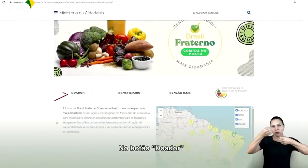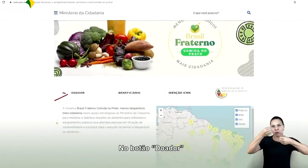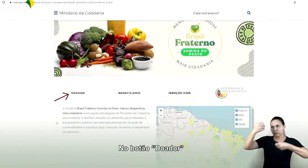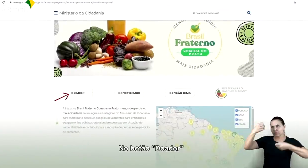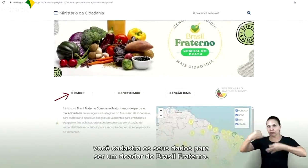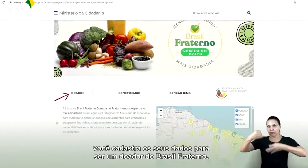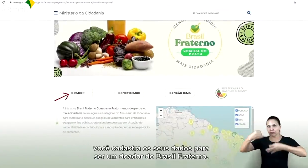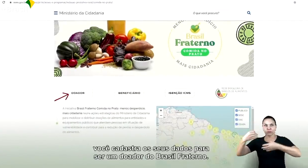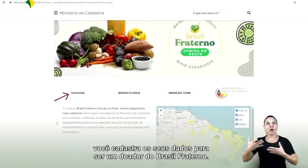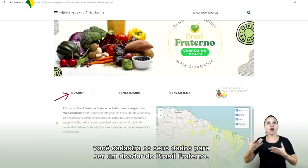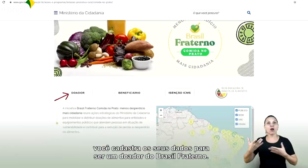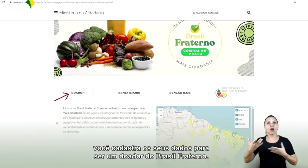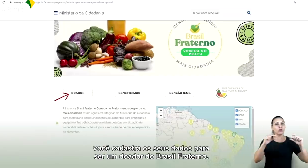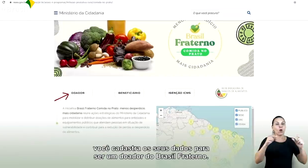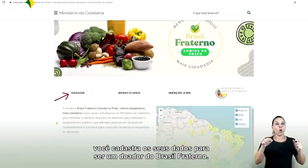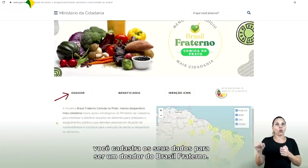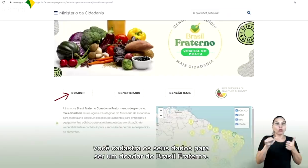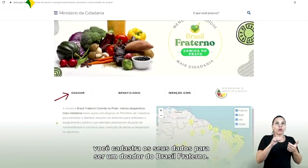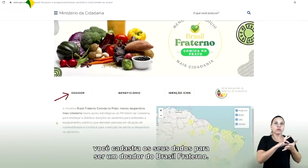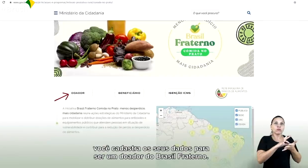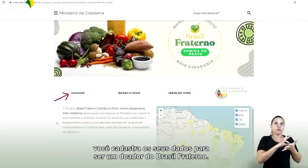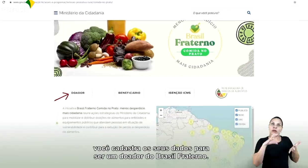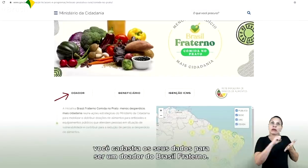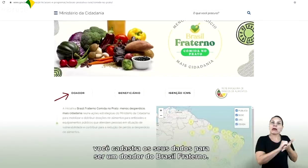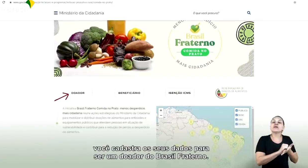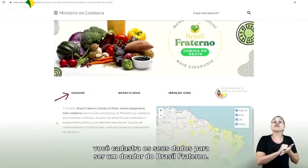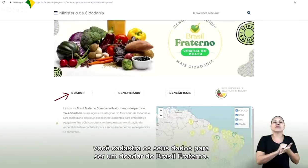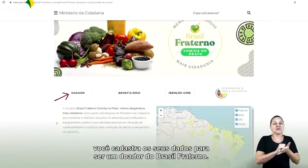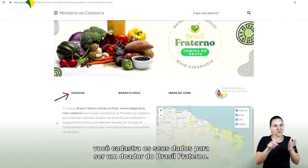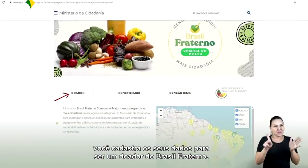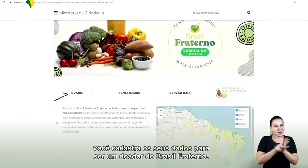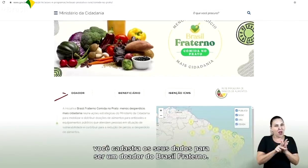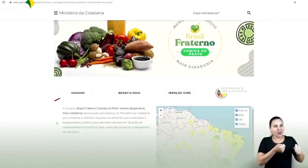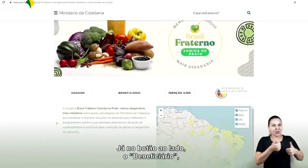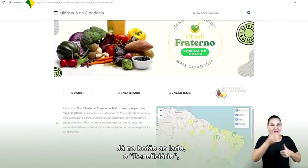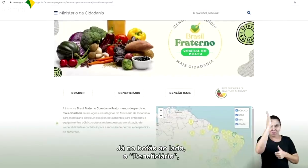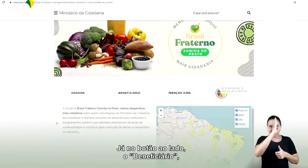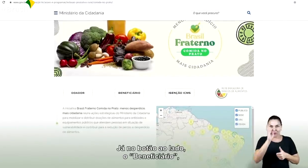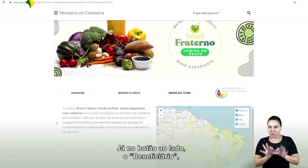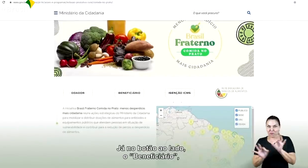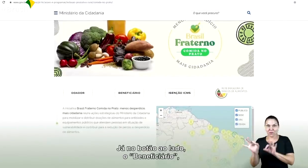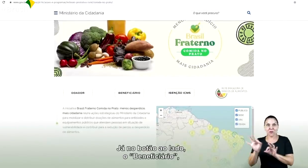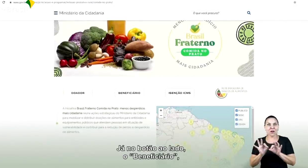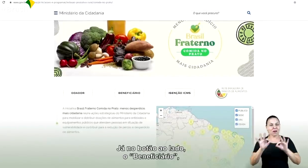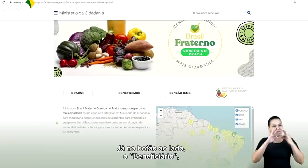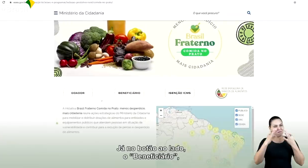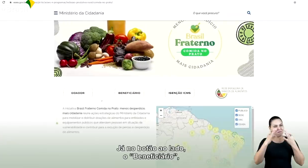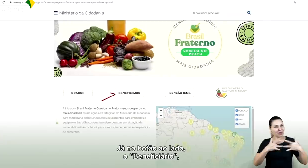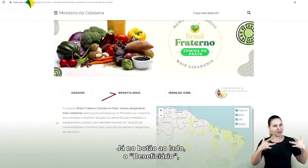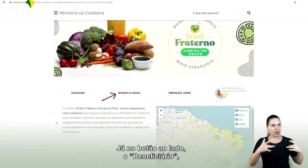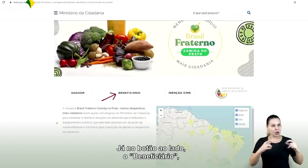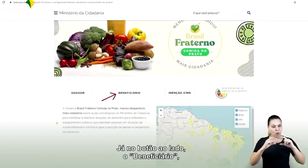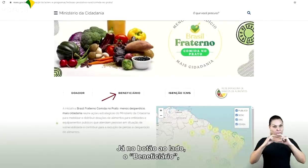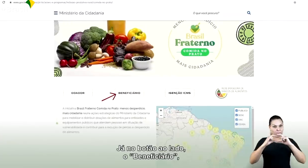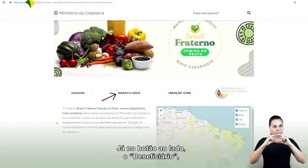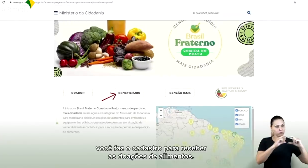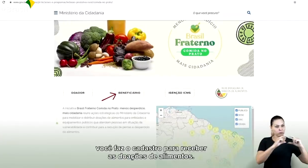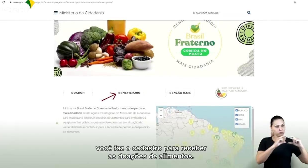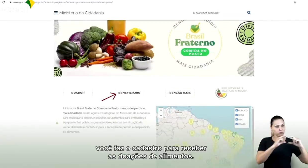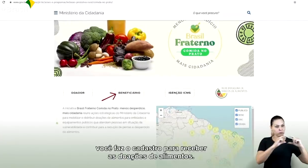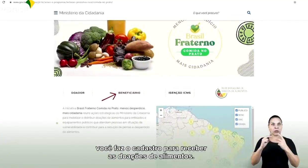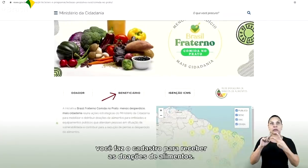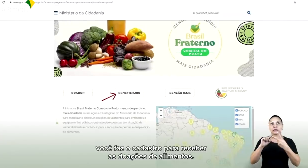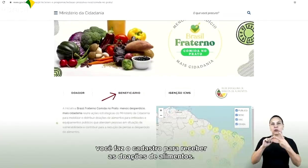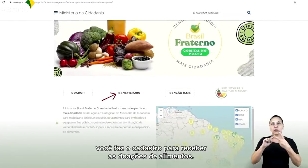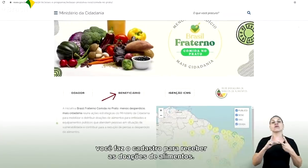Doador, você cadastra os seus dados para ser um doador do Brasil Fraterno. Já no botão ao lado, Beneficiário, você faz